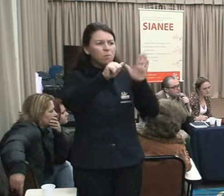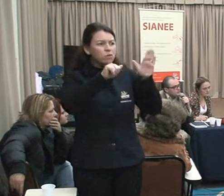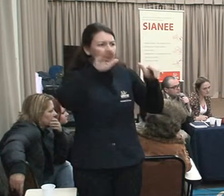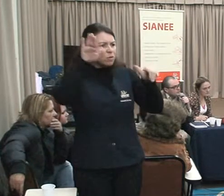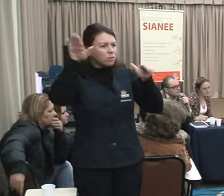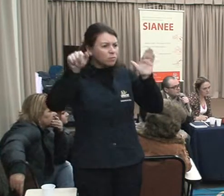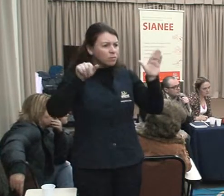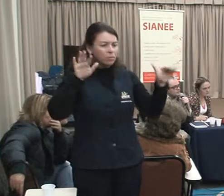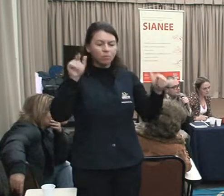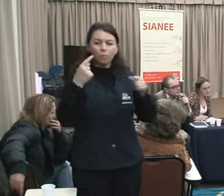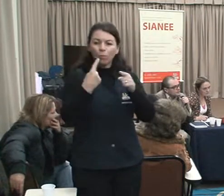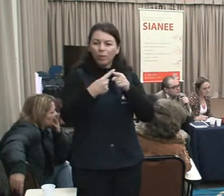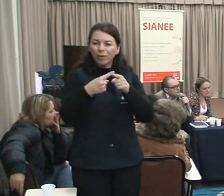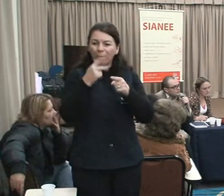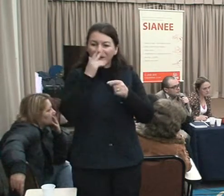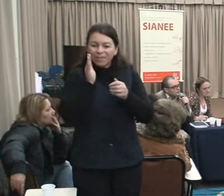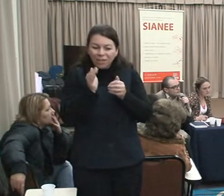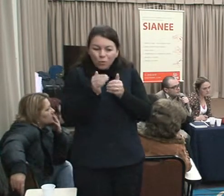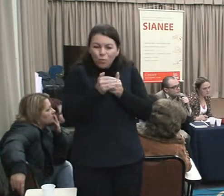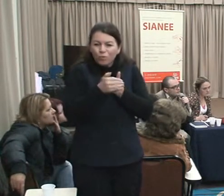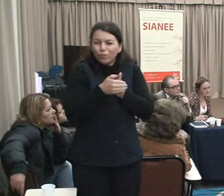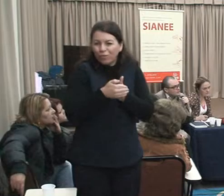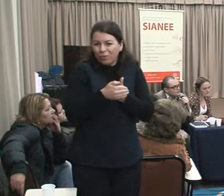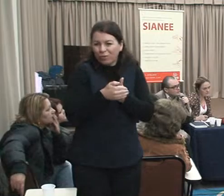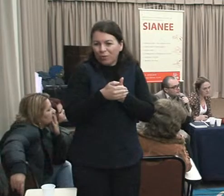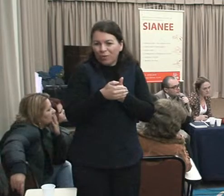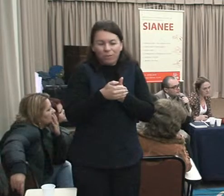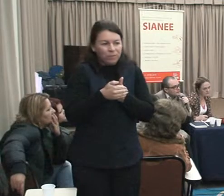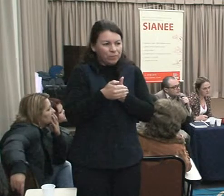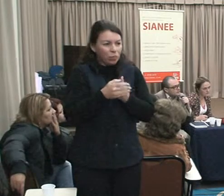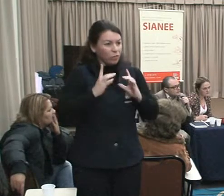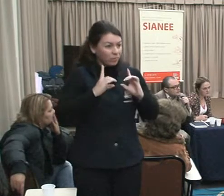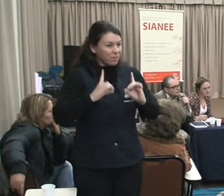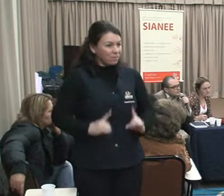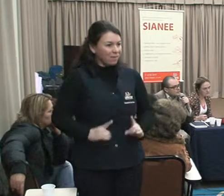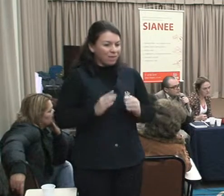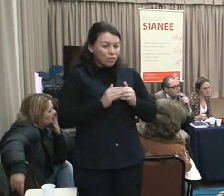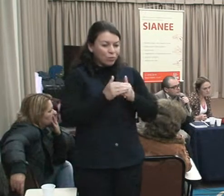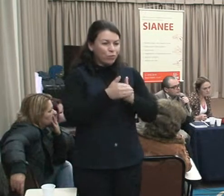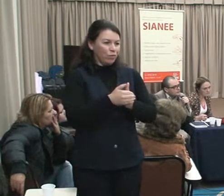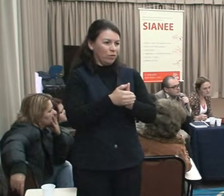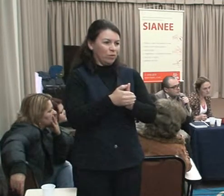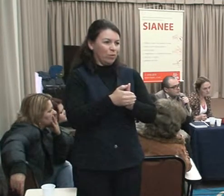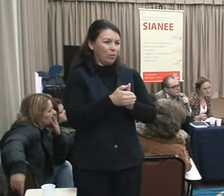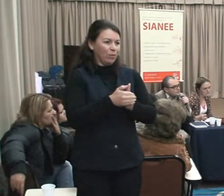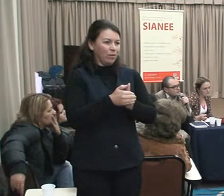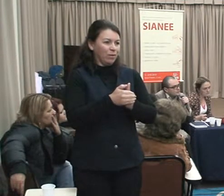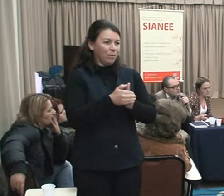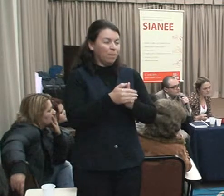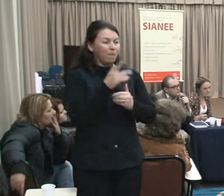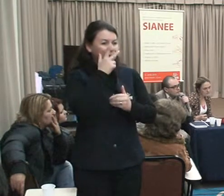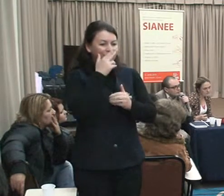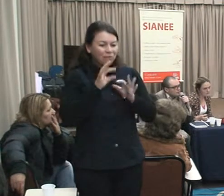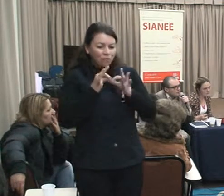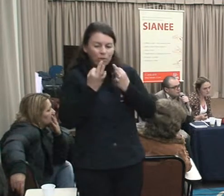comissões, acho que vai valorizar nossa voz,